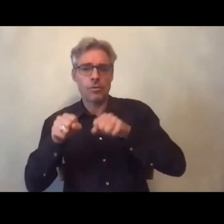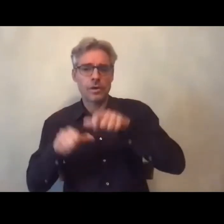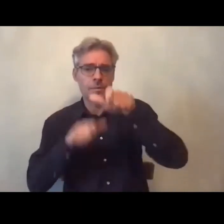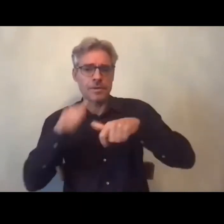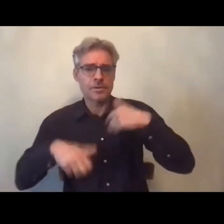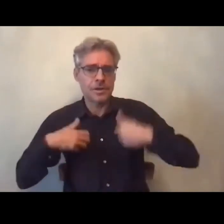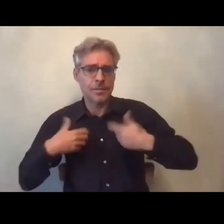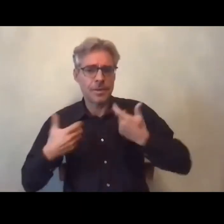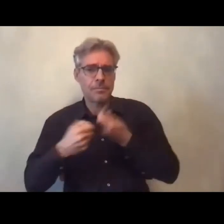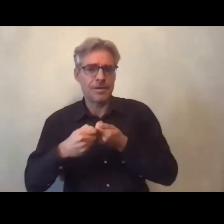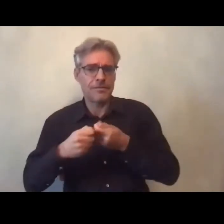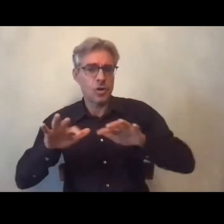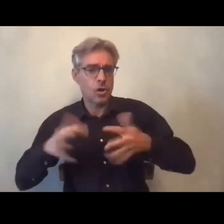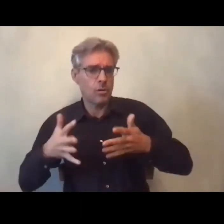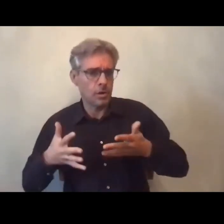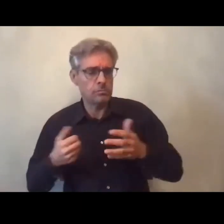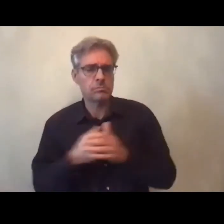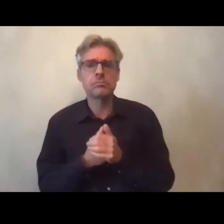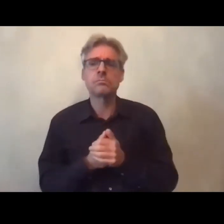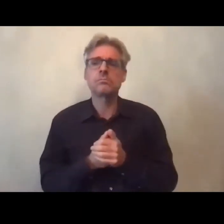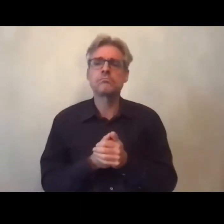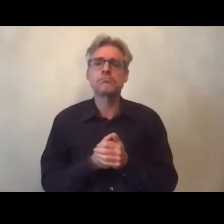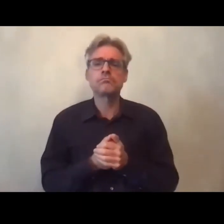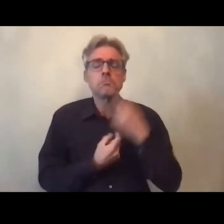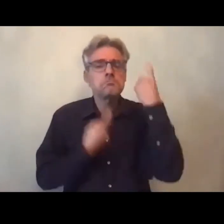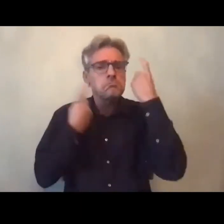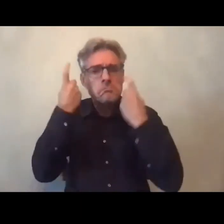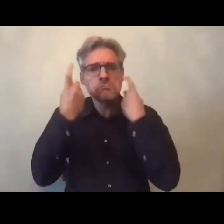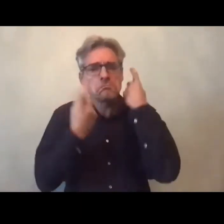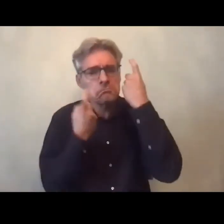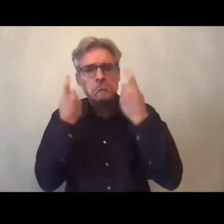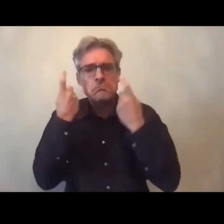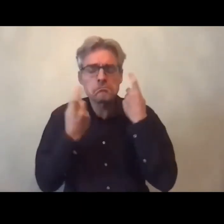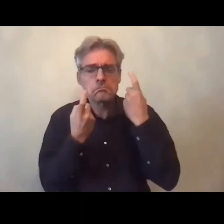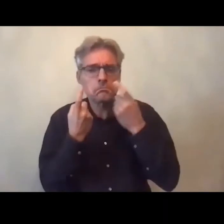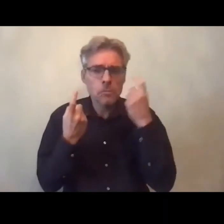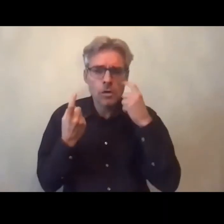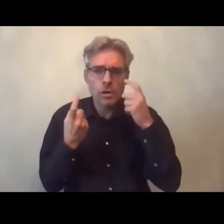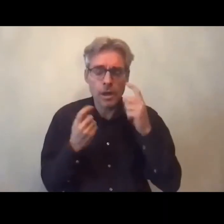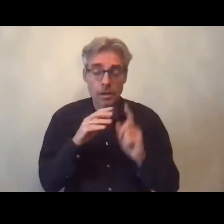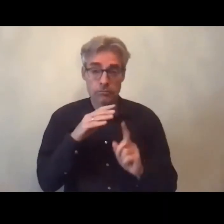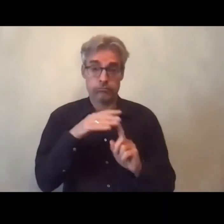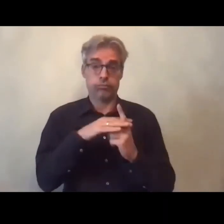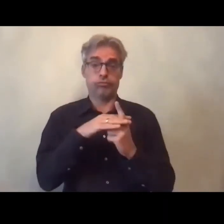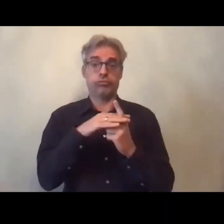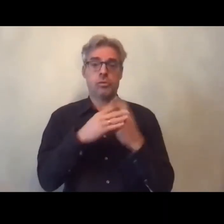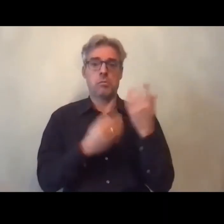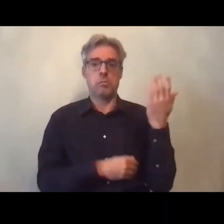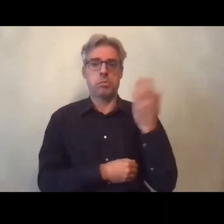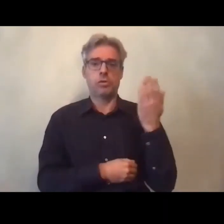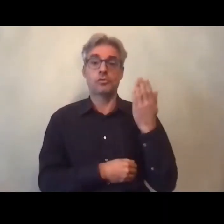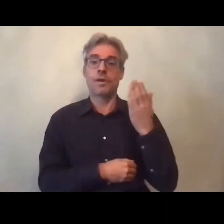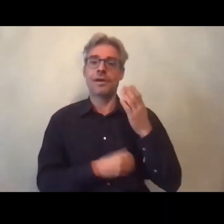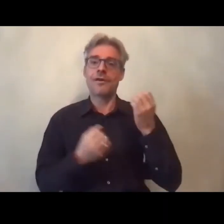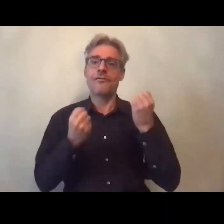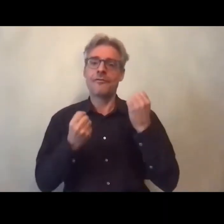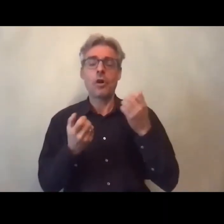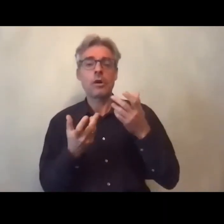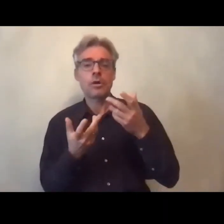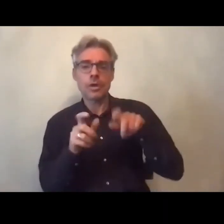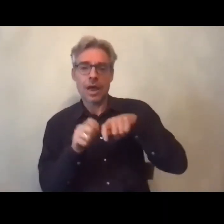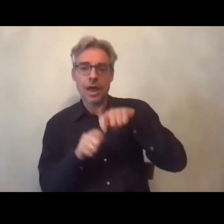handicapées en fait réflexion à l'issue de laquelle il émergeait un très important besoin d'évaluation